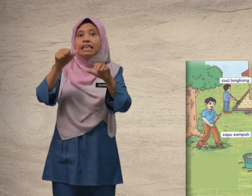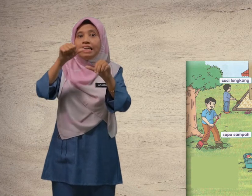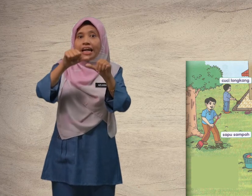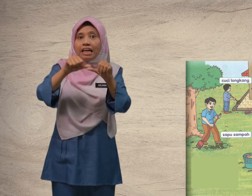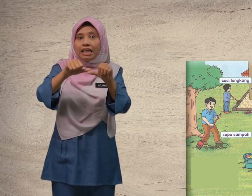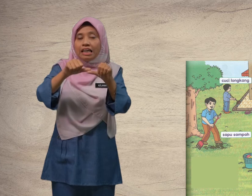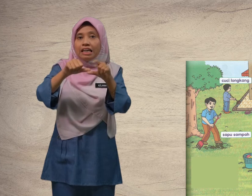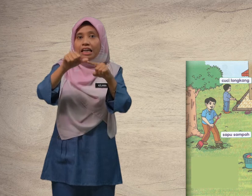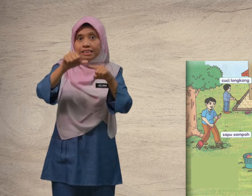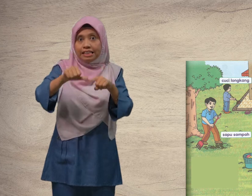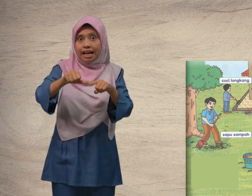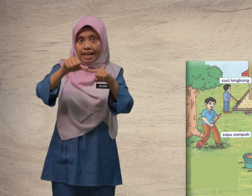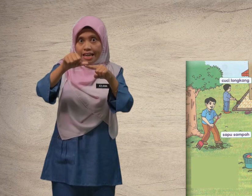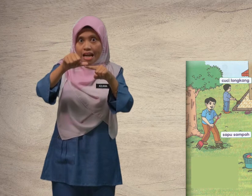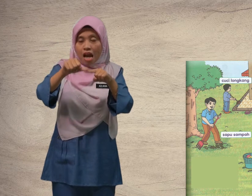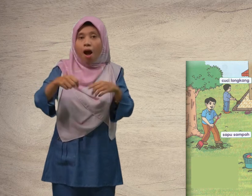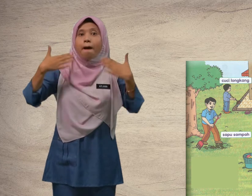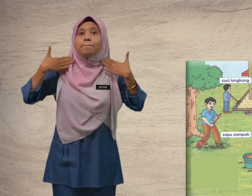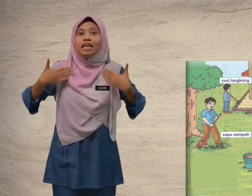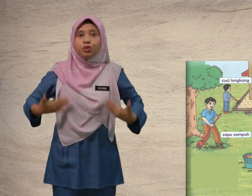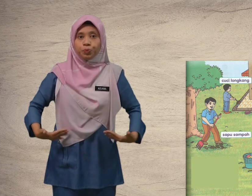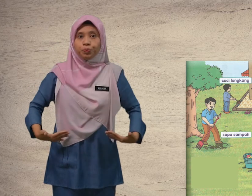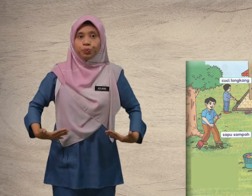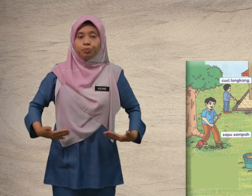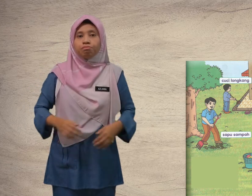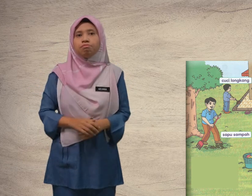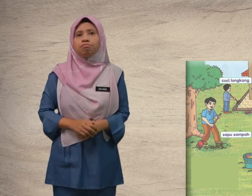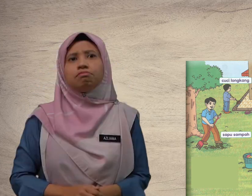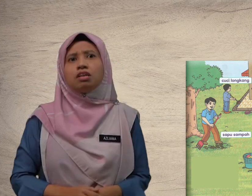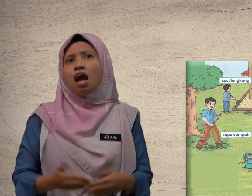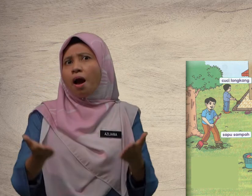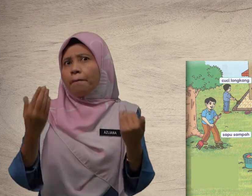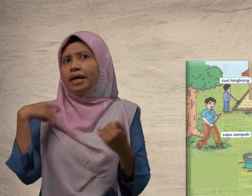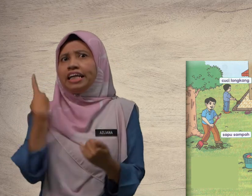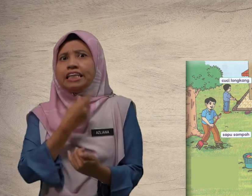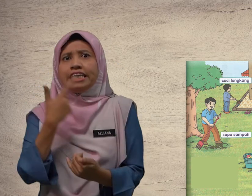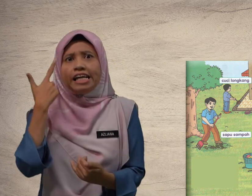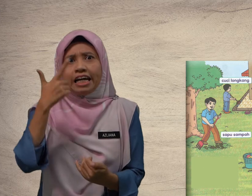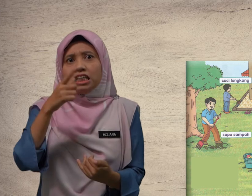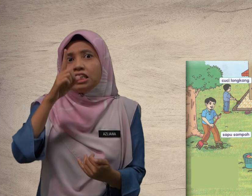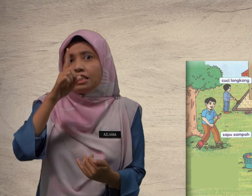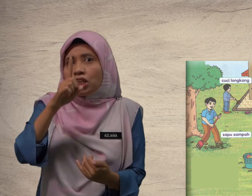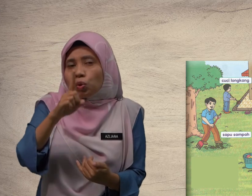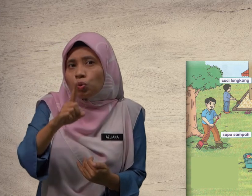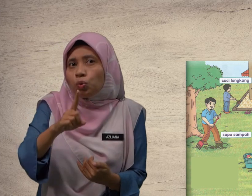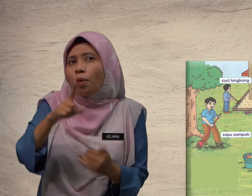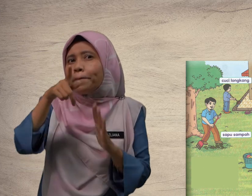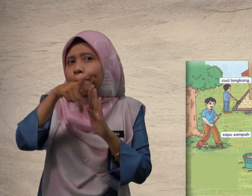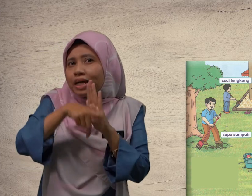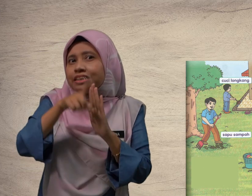sidai, sidai baju. Mari kita lihat satu persatu